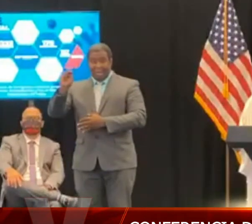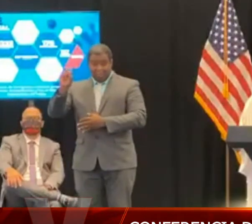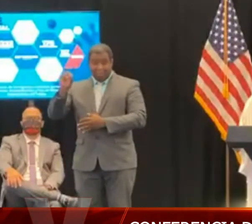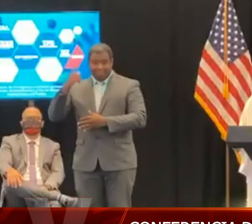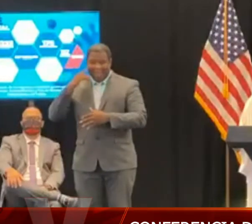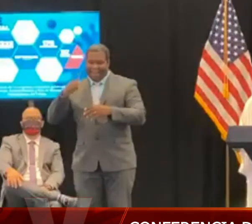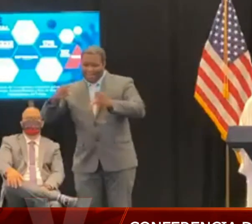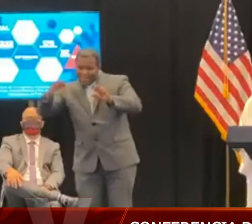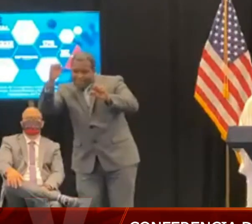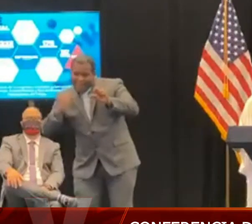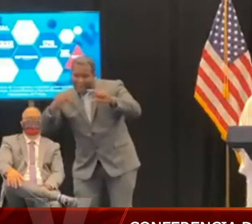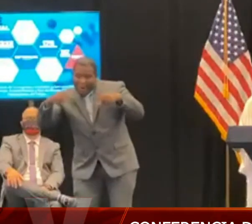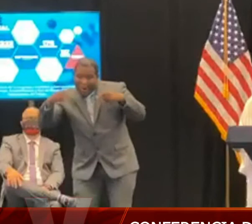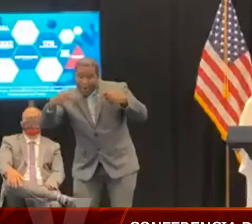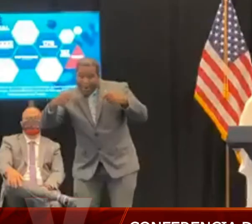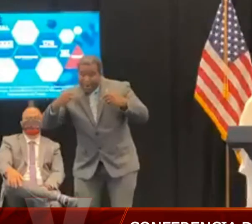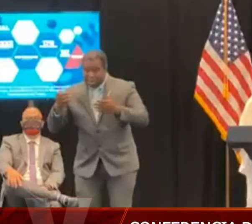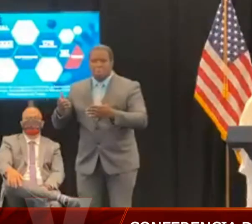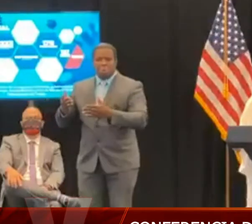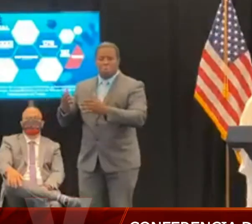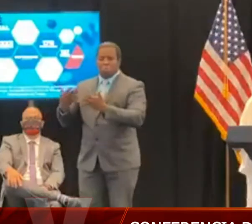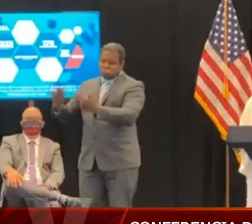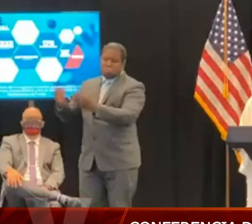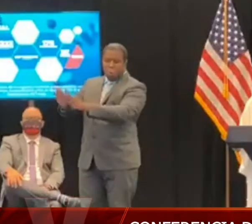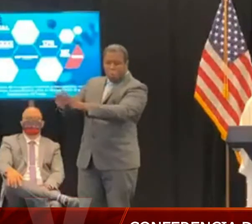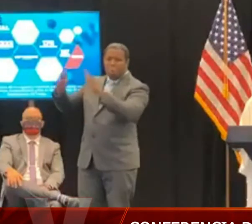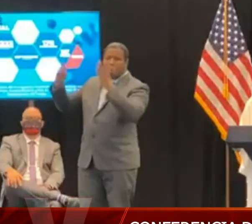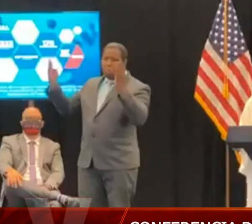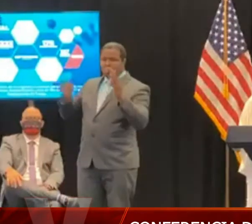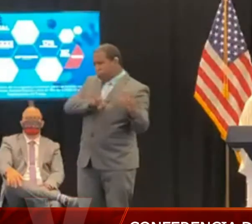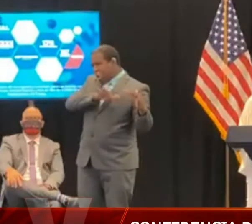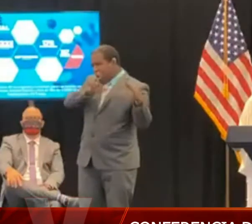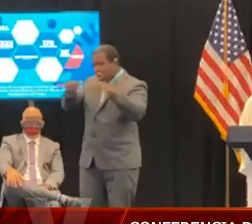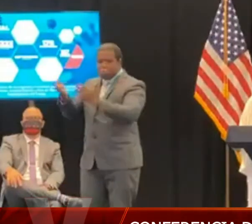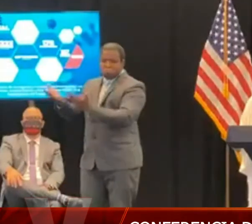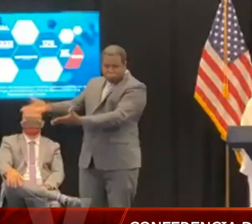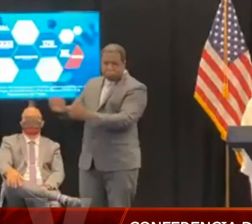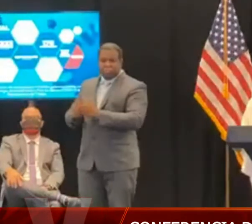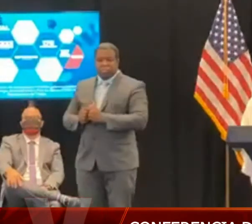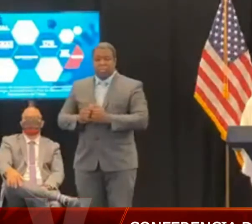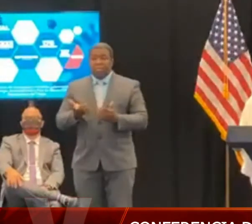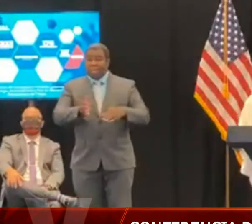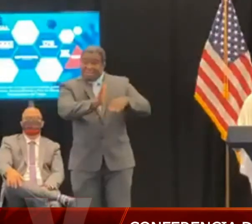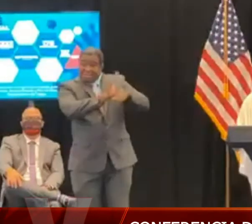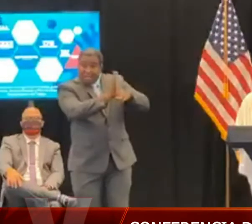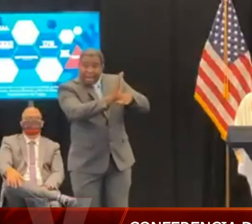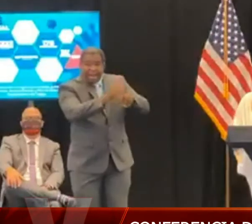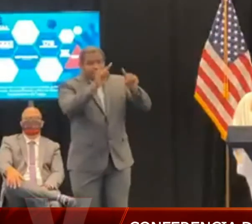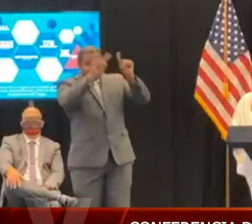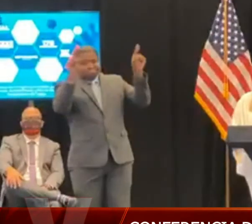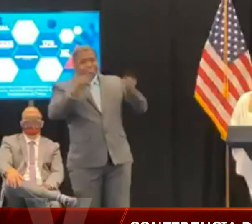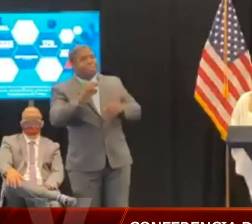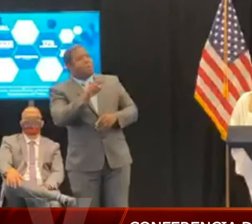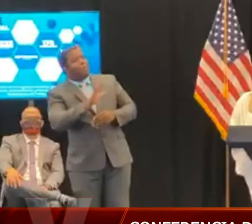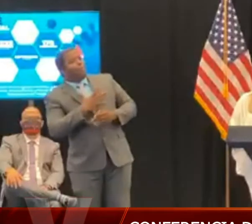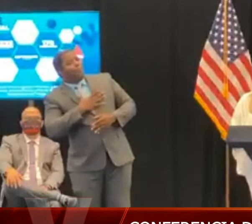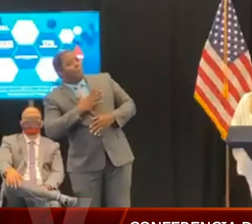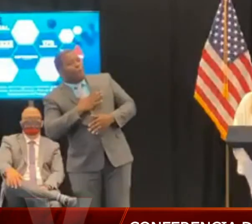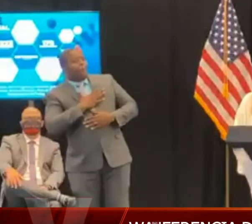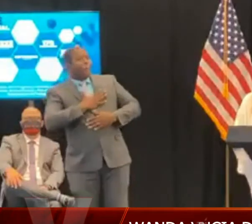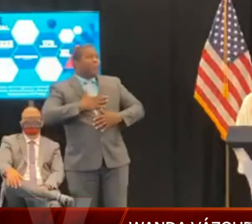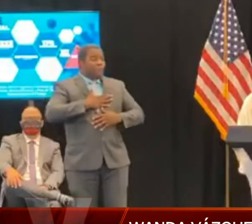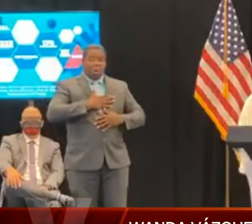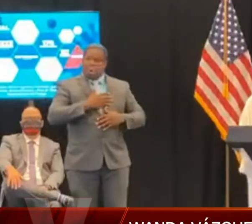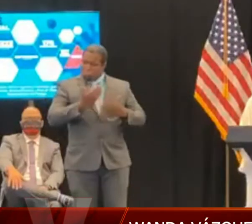De igual manera podrán operar a solamente un 25 por ciento de su interior. Es decir,